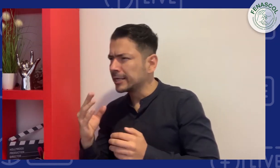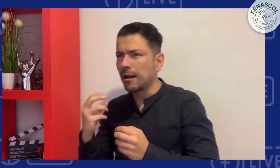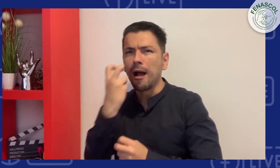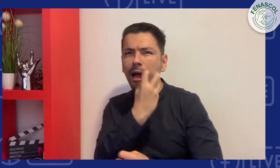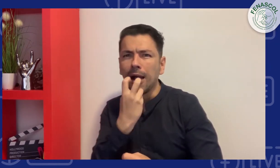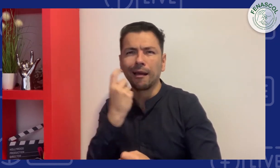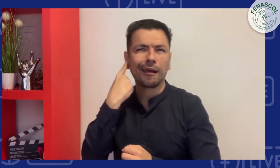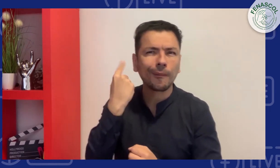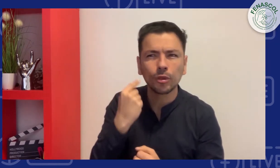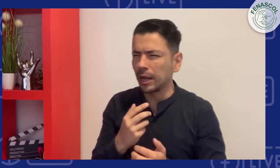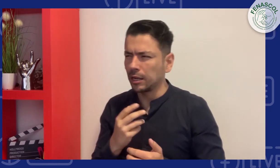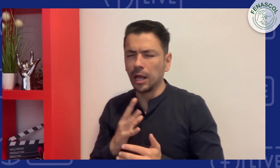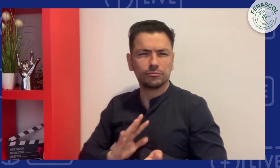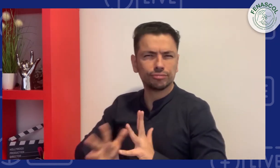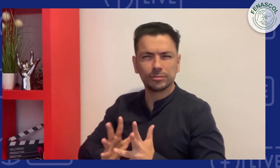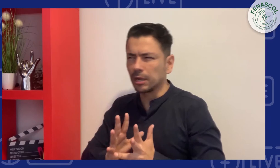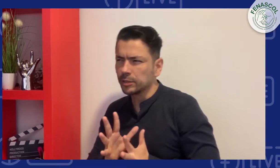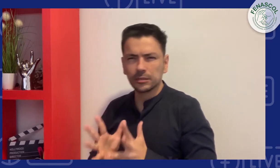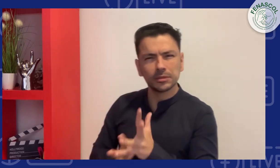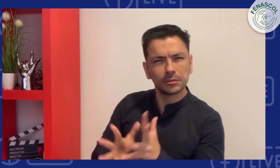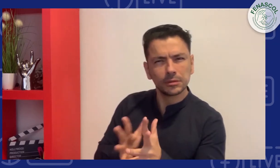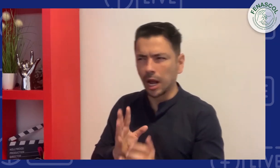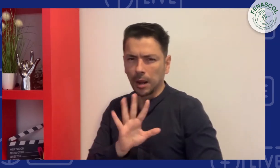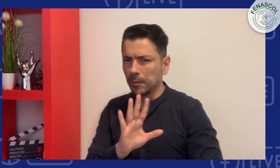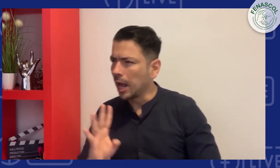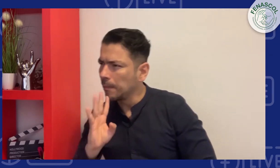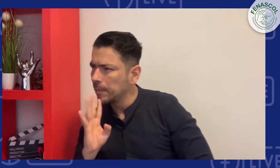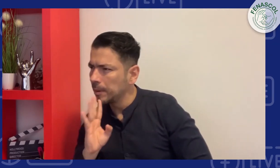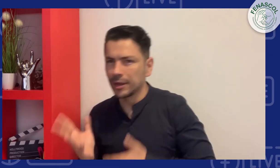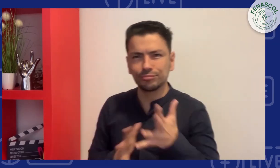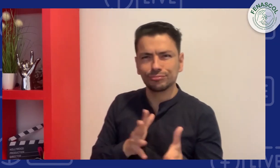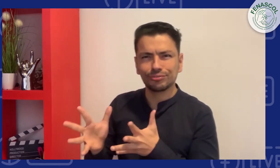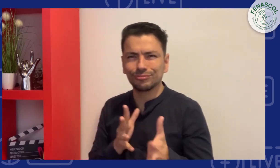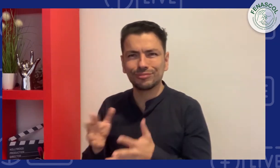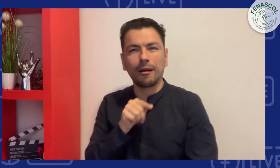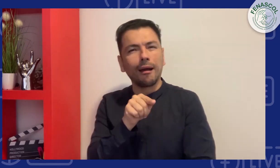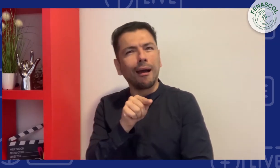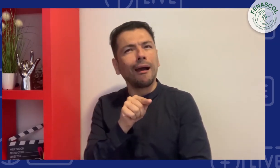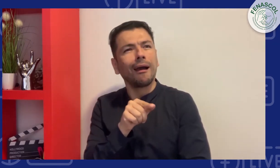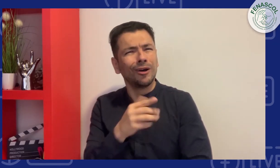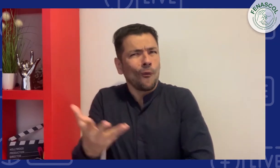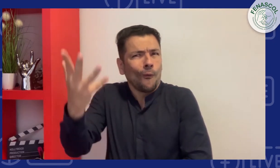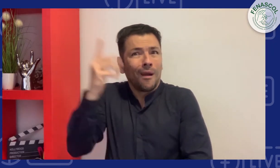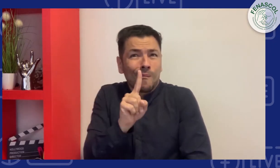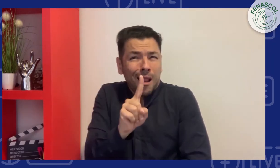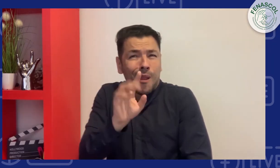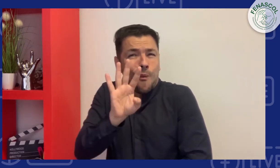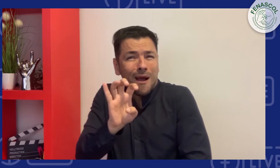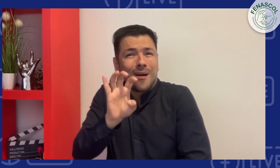asumida por personas sordas, oralizadas, usuarios del español que eran ensordecidas o con hipoacusia. Desde